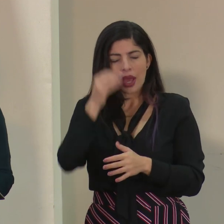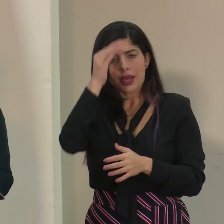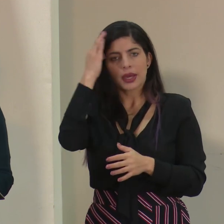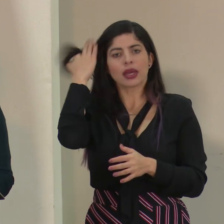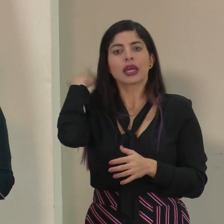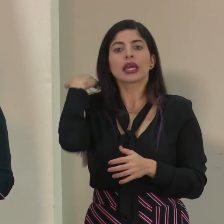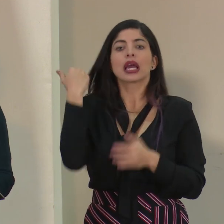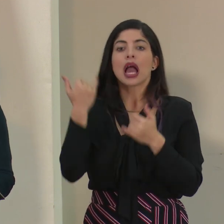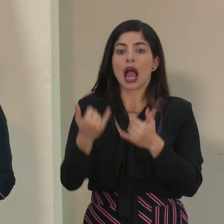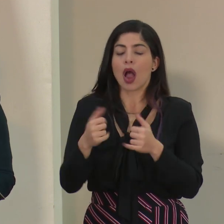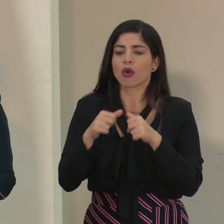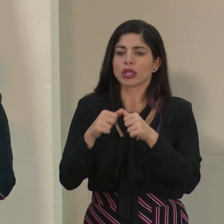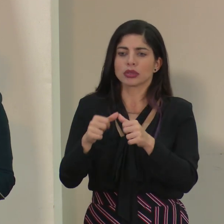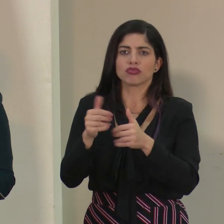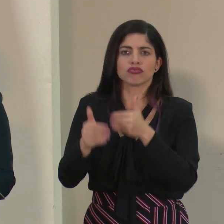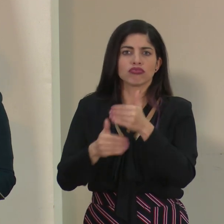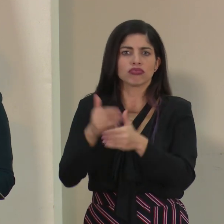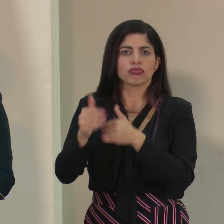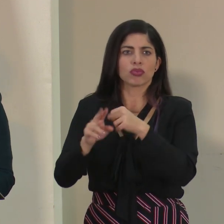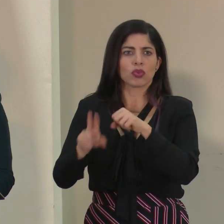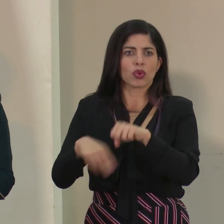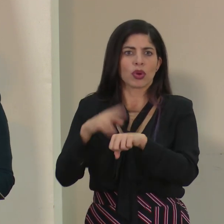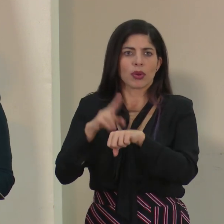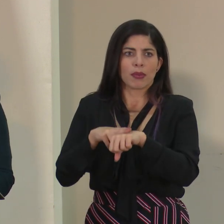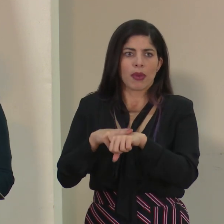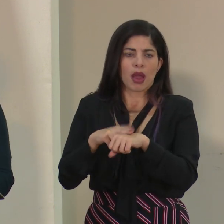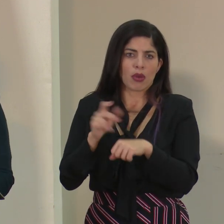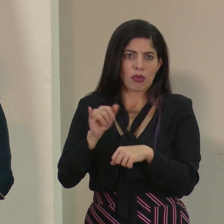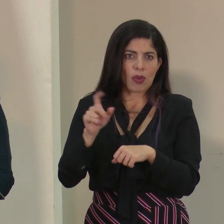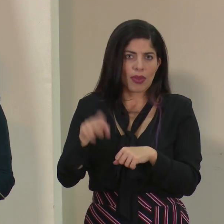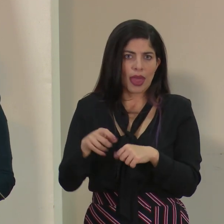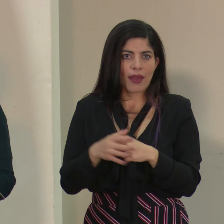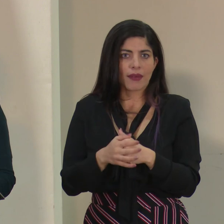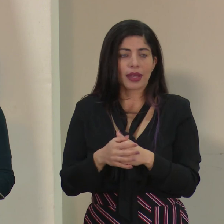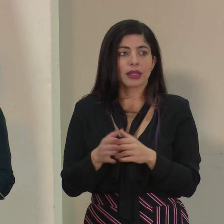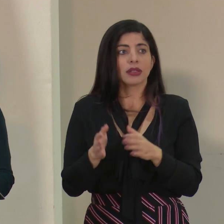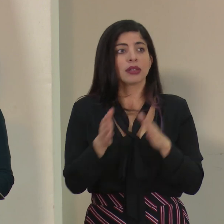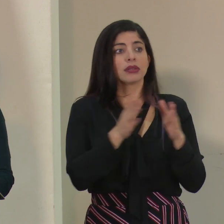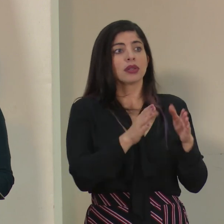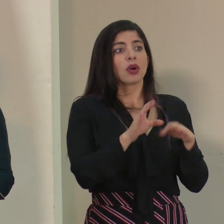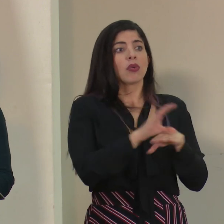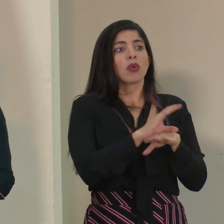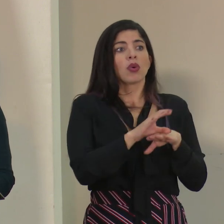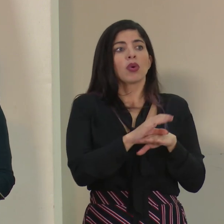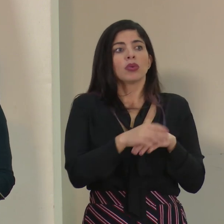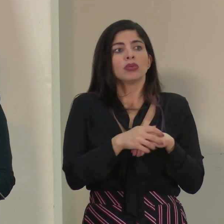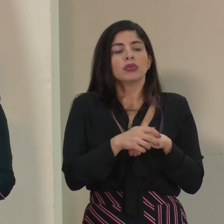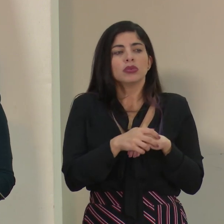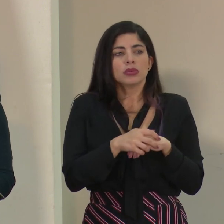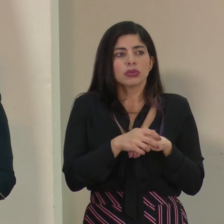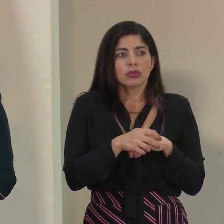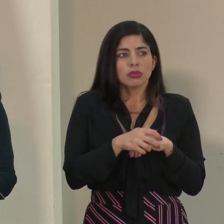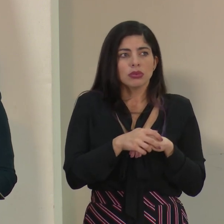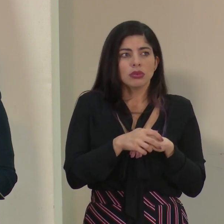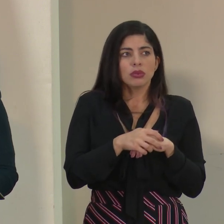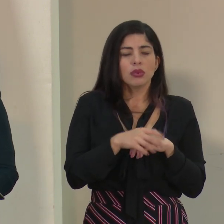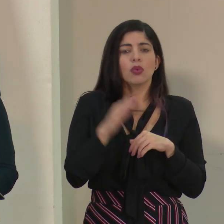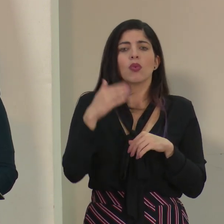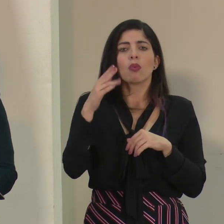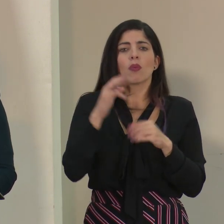está siguiendo su curso con lo que corresponde. En cuanto a las computadoras, la